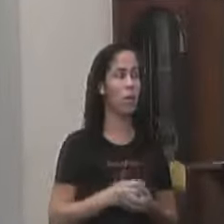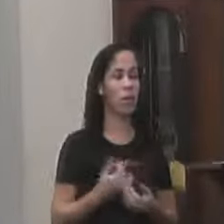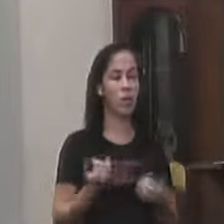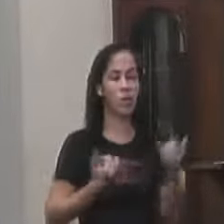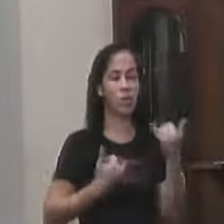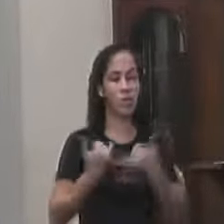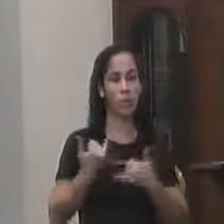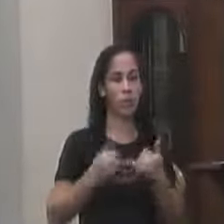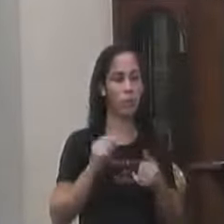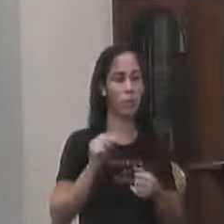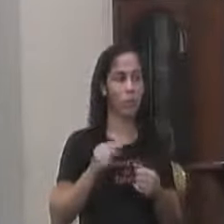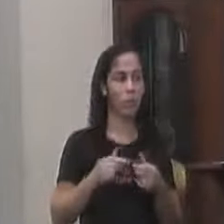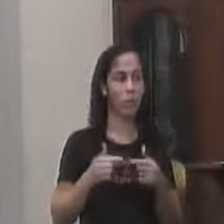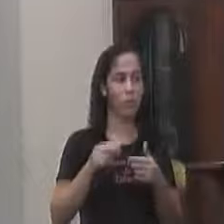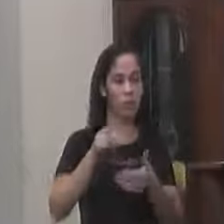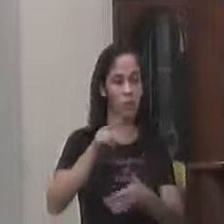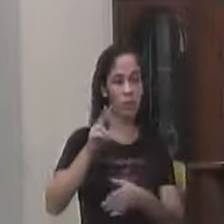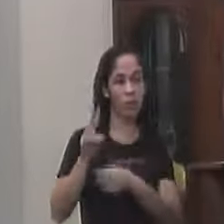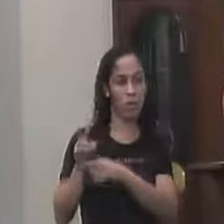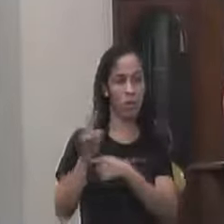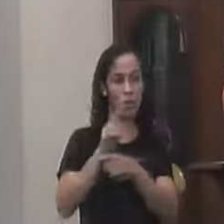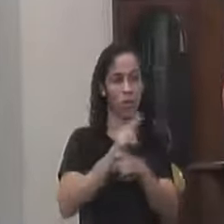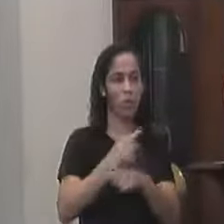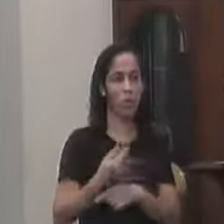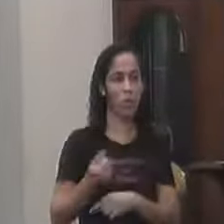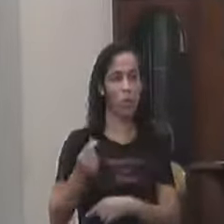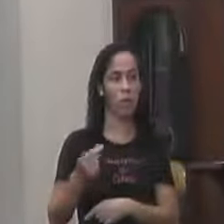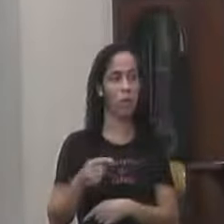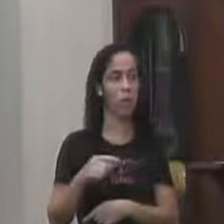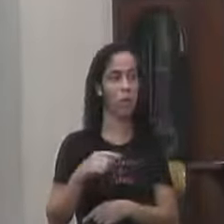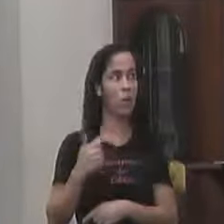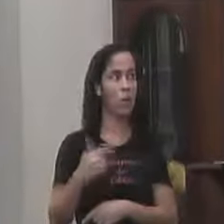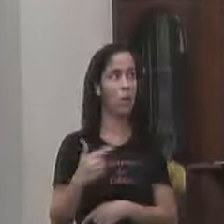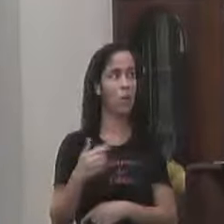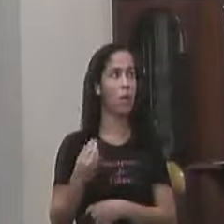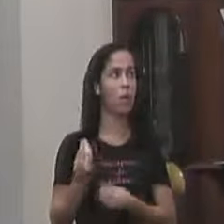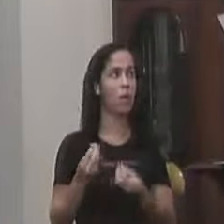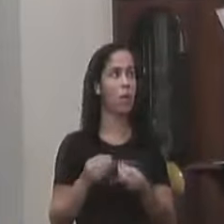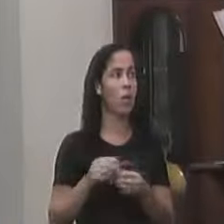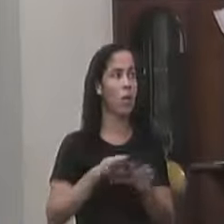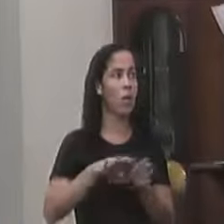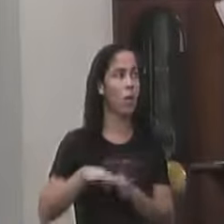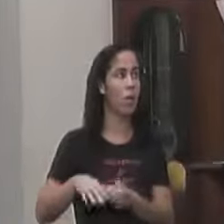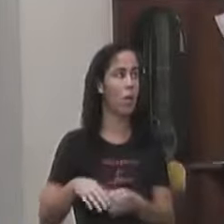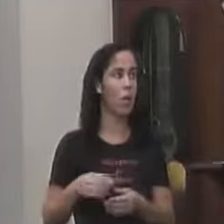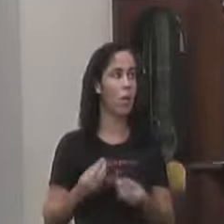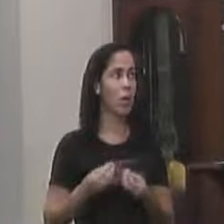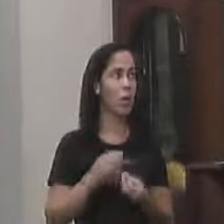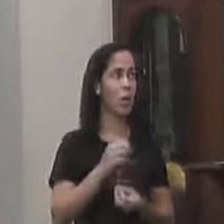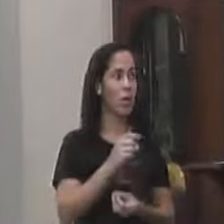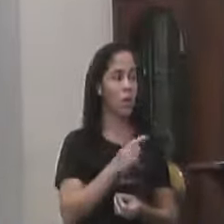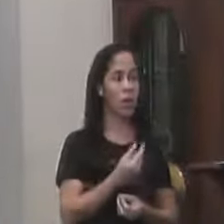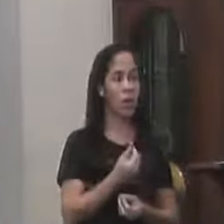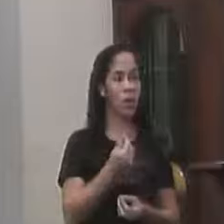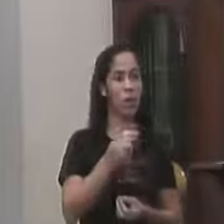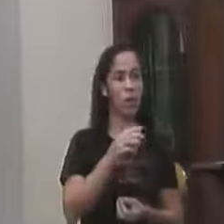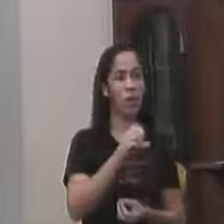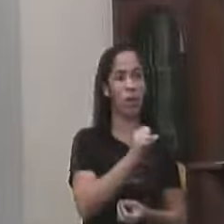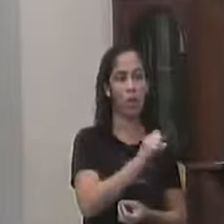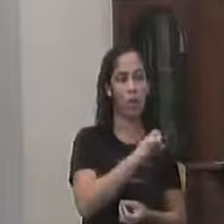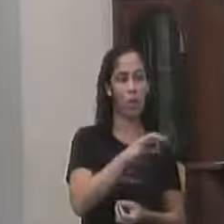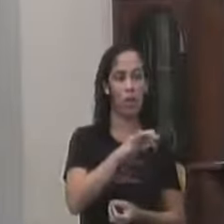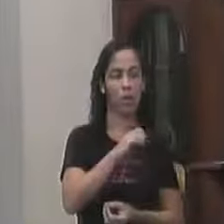Informamos Que conforme A fiscalização De rendas Não há como Tirar do sistema O valor arrecadado Da taxa de embarque